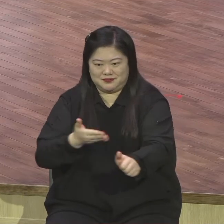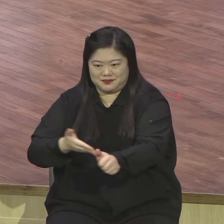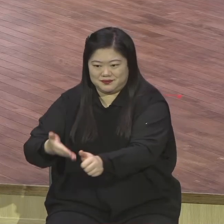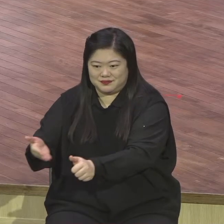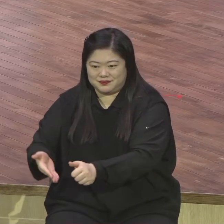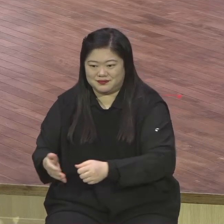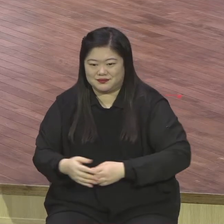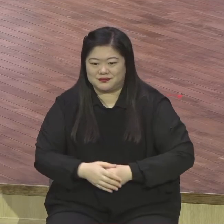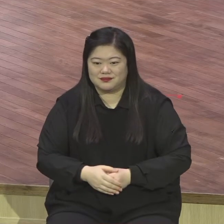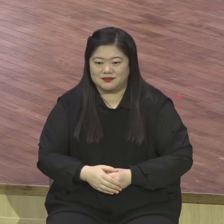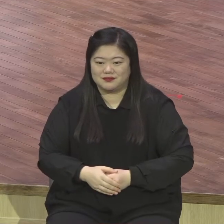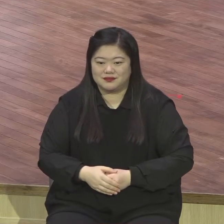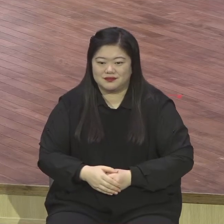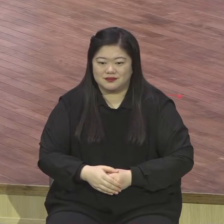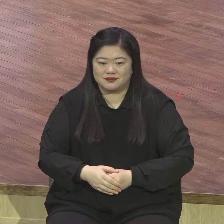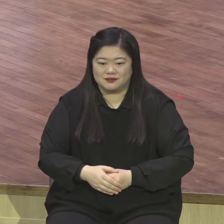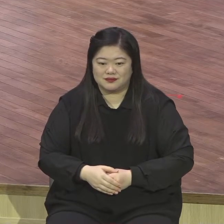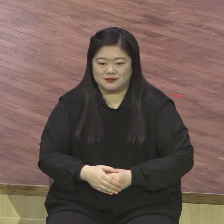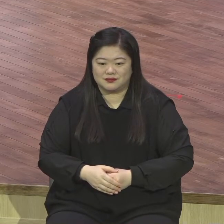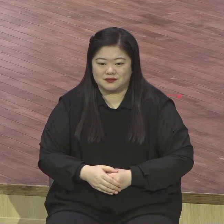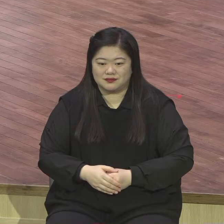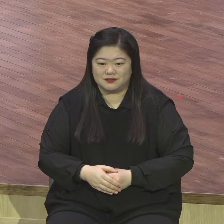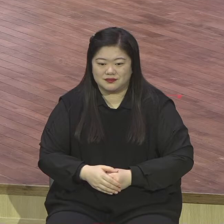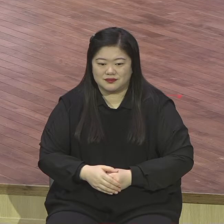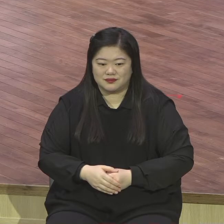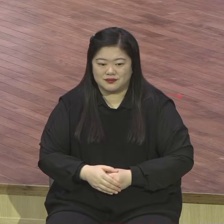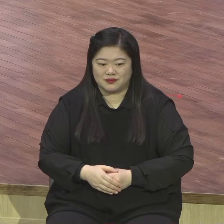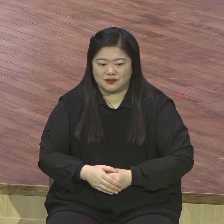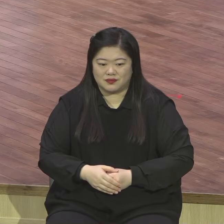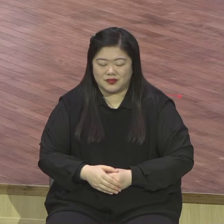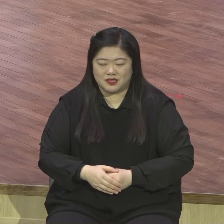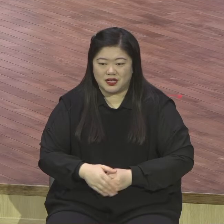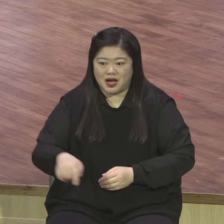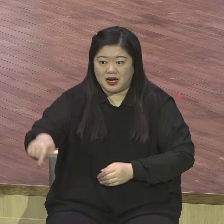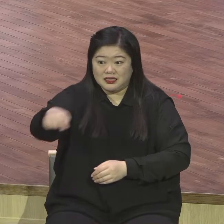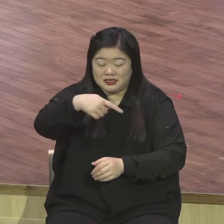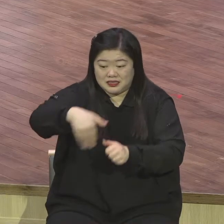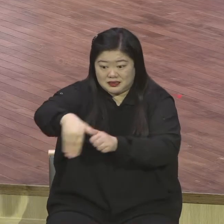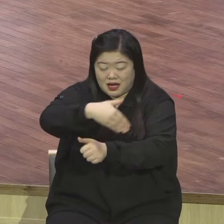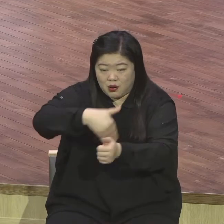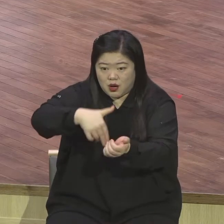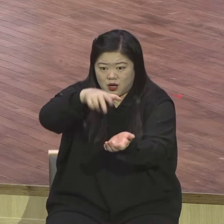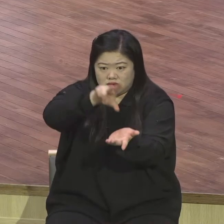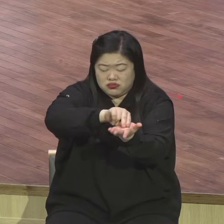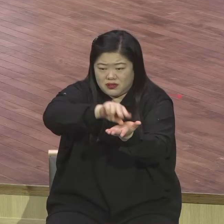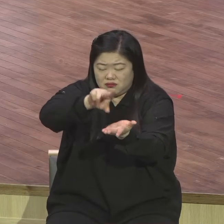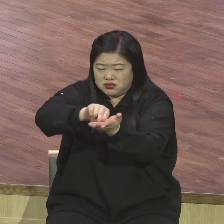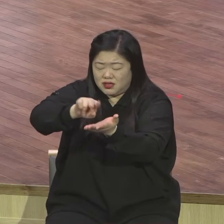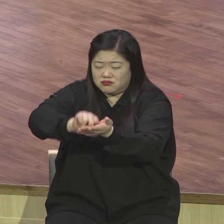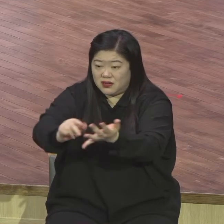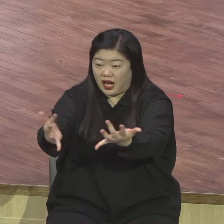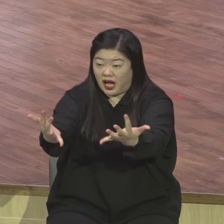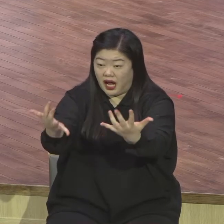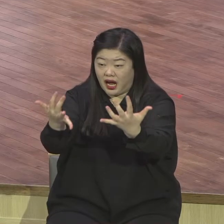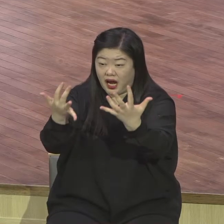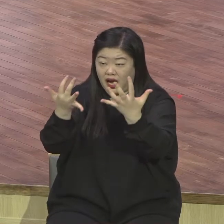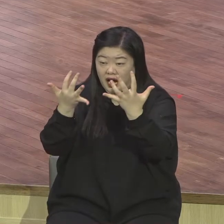영계전 성도는 눈앞에 보이는 큰 파도 내 입으로 부는 바람 소리 여기에 당황하지 마시고